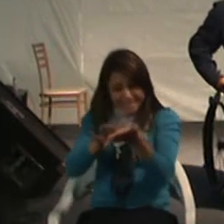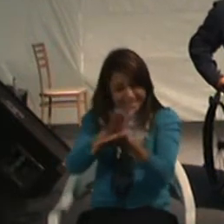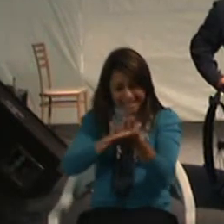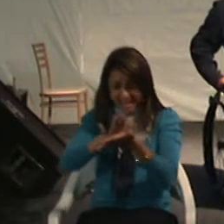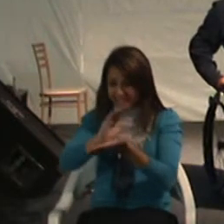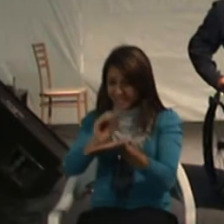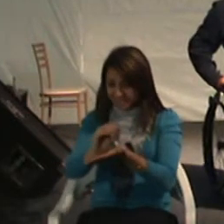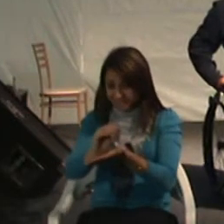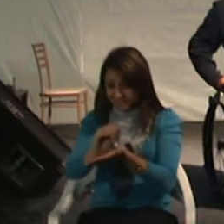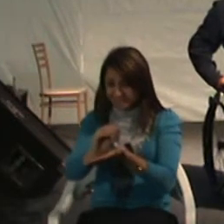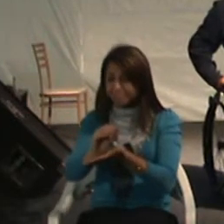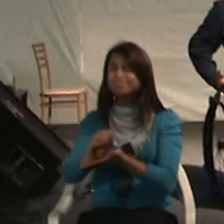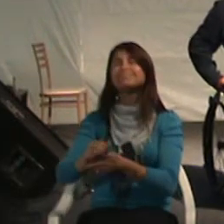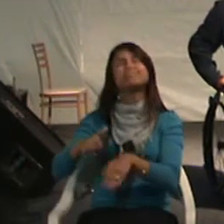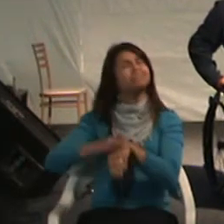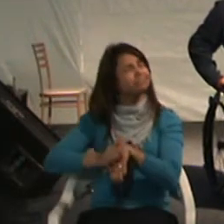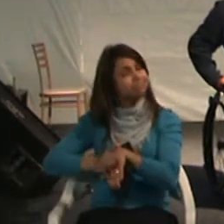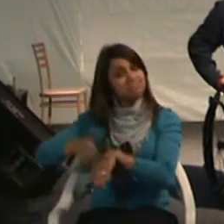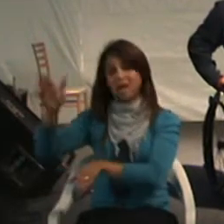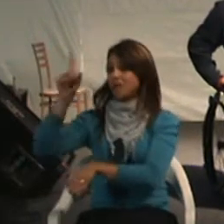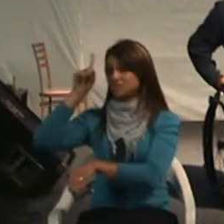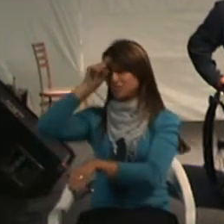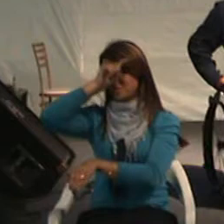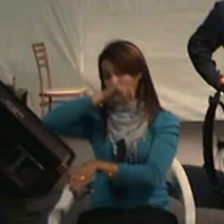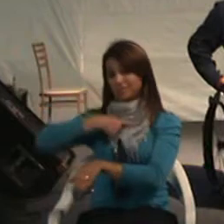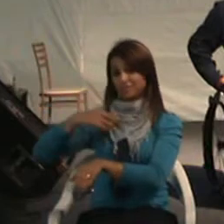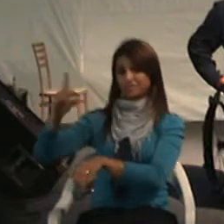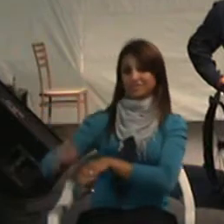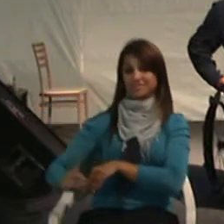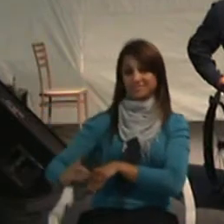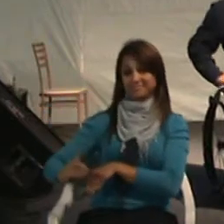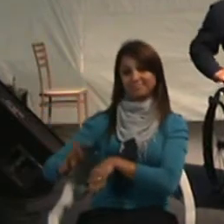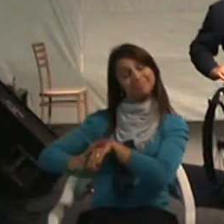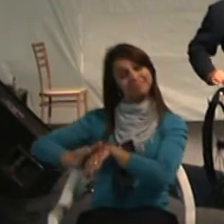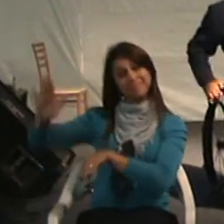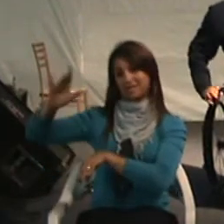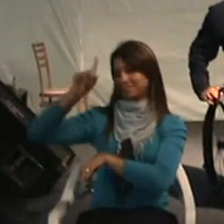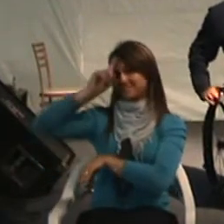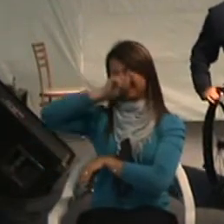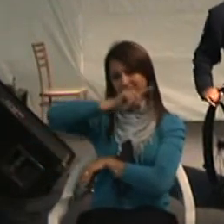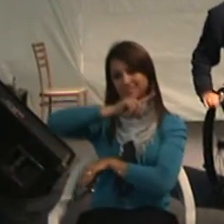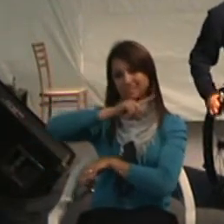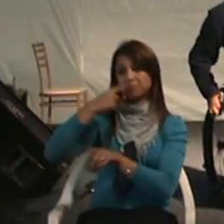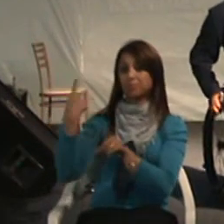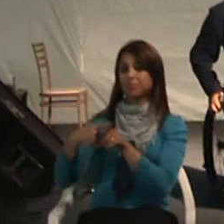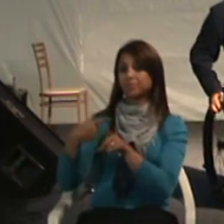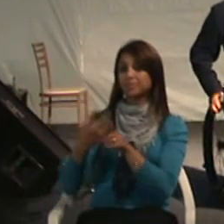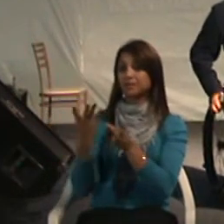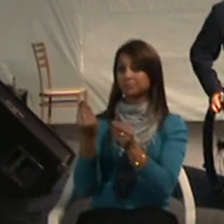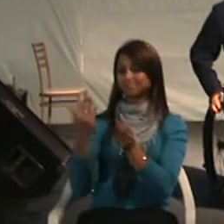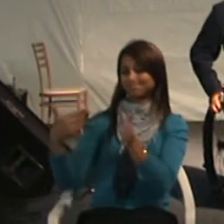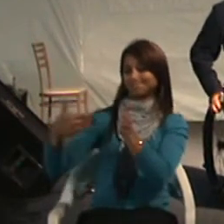ambiente, mais a minha deficiência começa a aparecer. Porque eu começo a